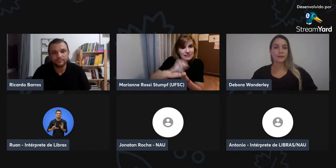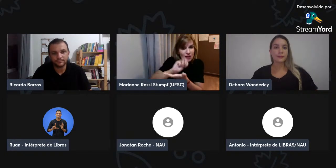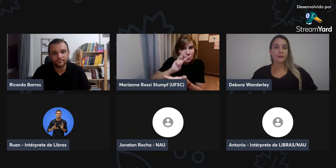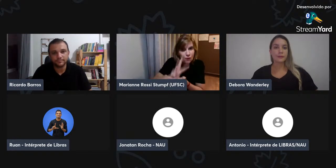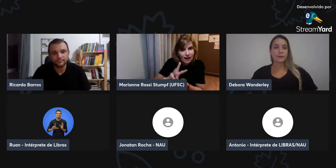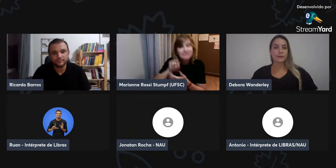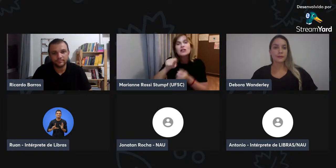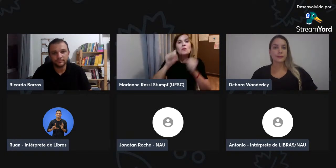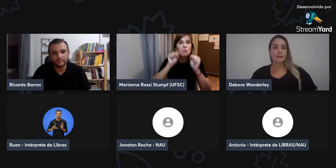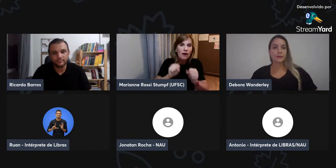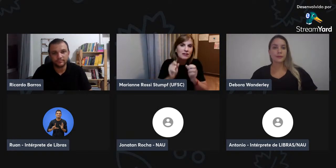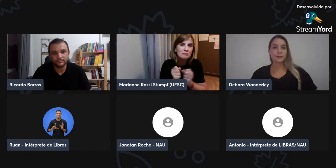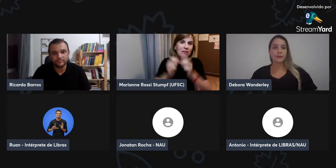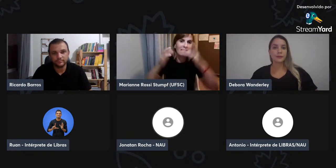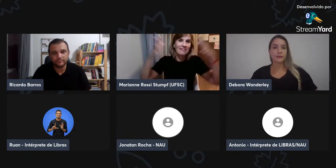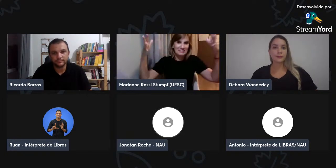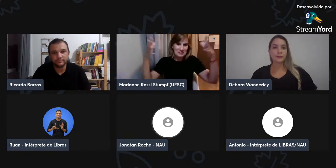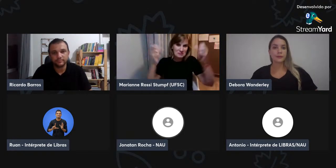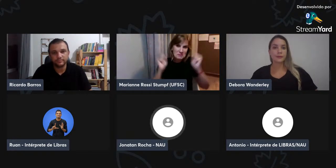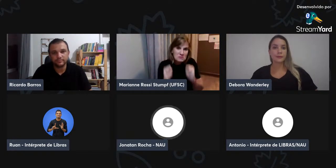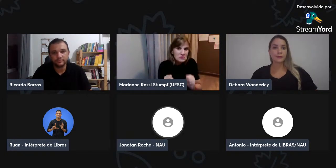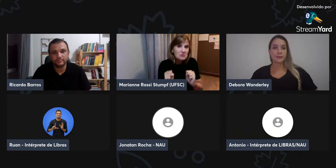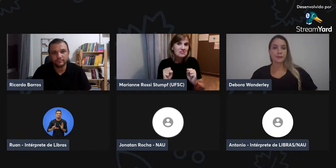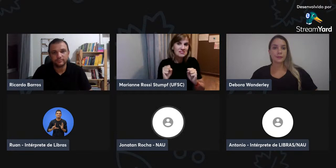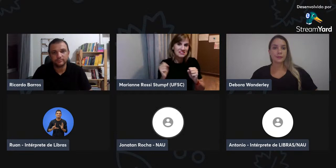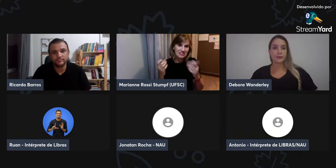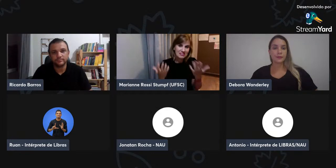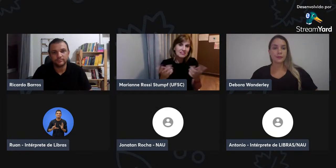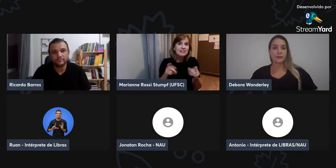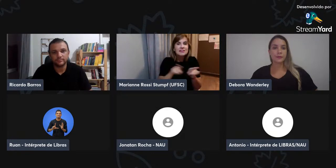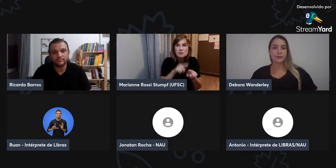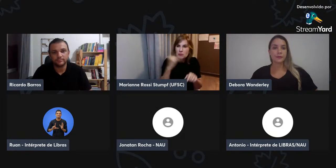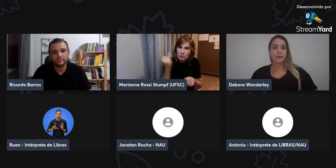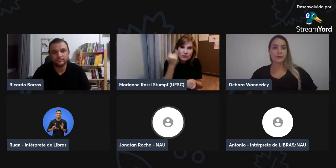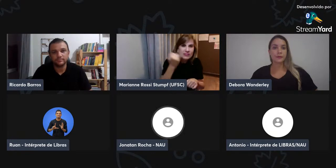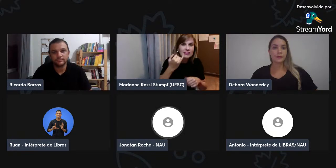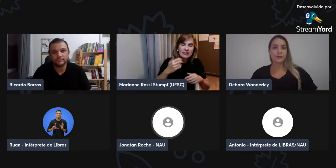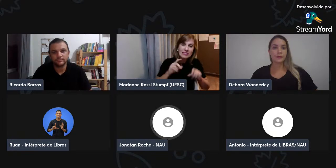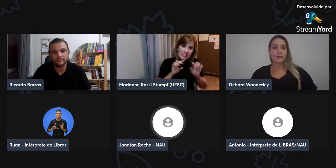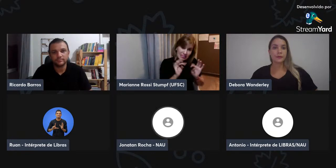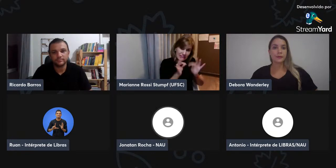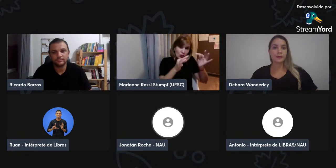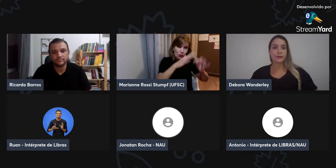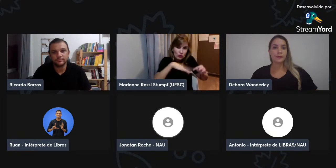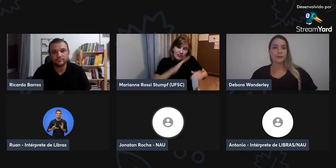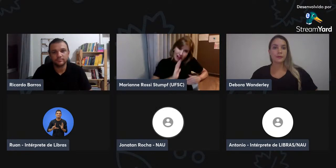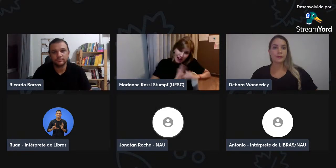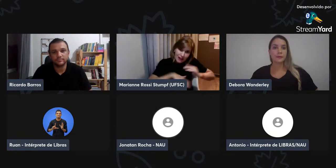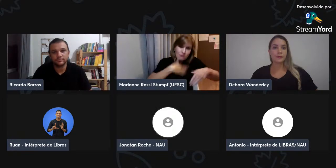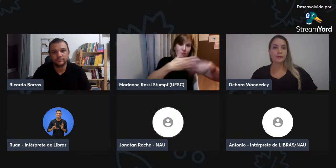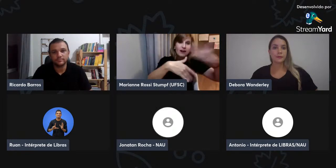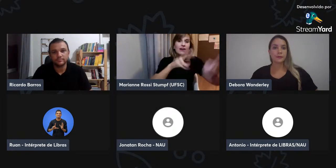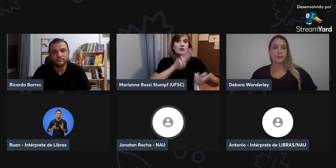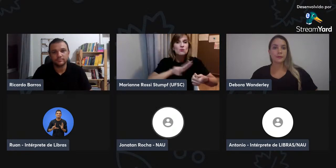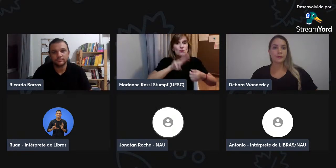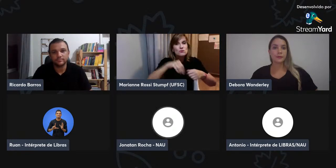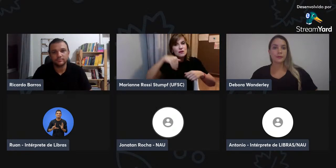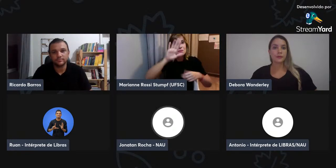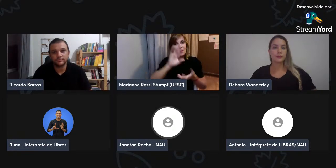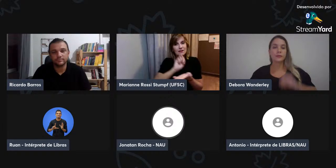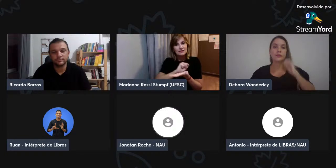então, se a gente tiver a utilização ainda maior da escrita de sinais, isso é